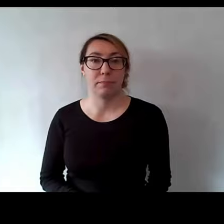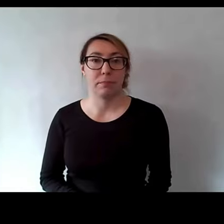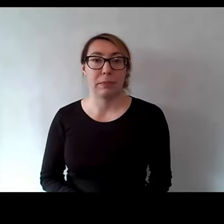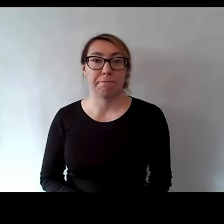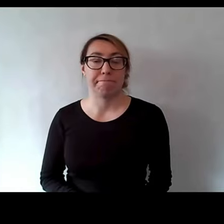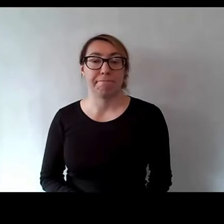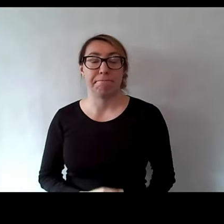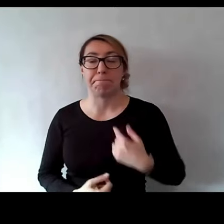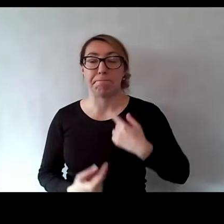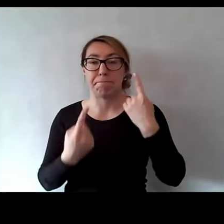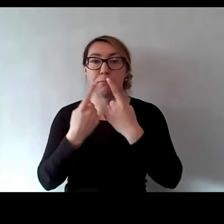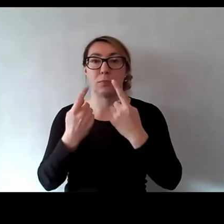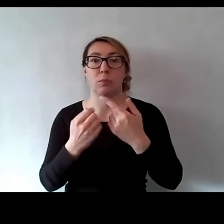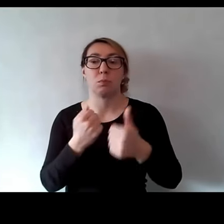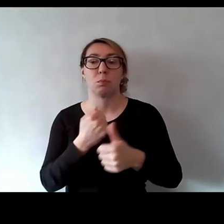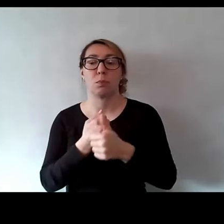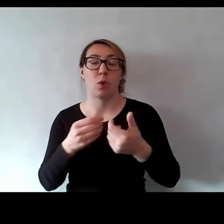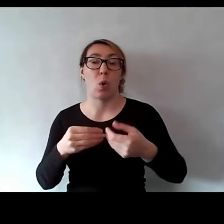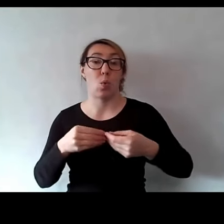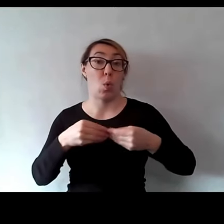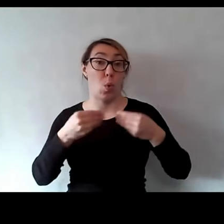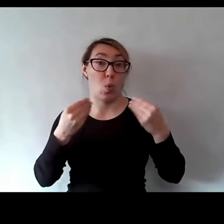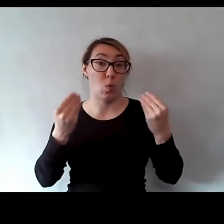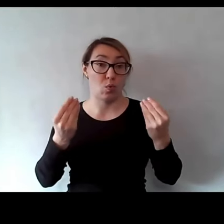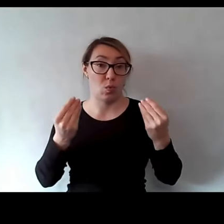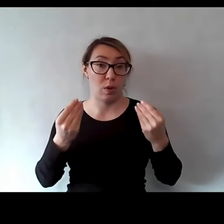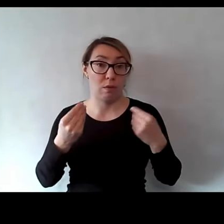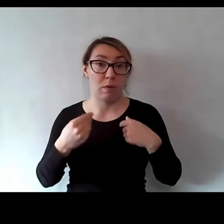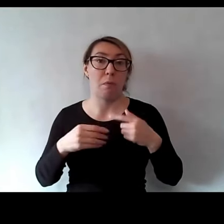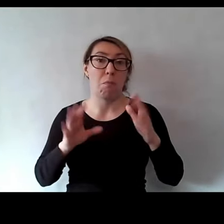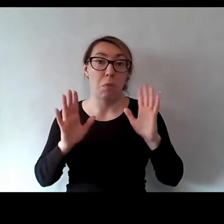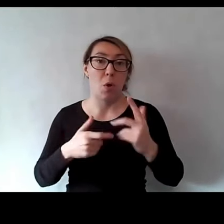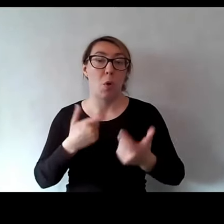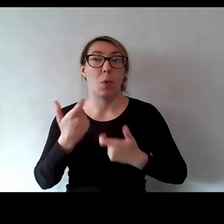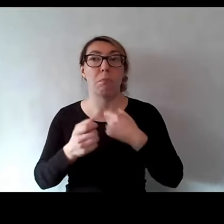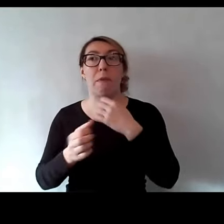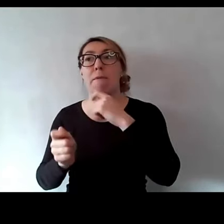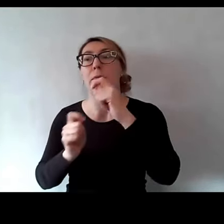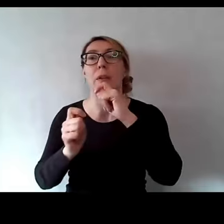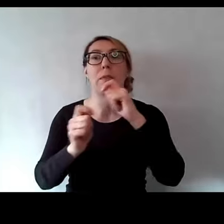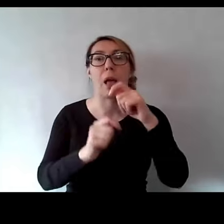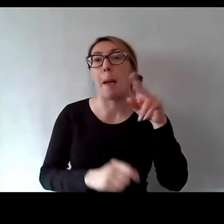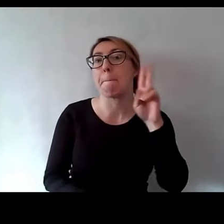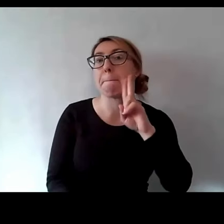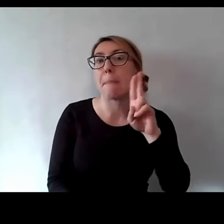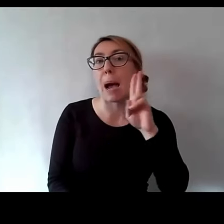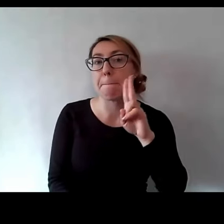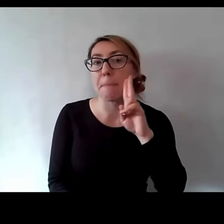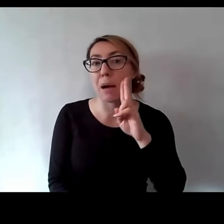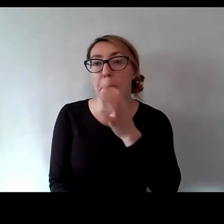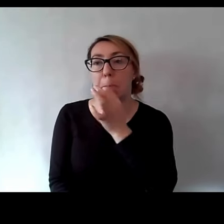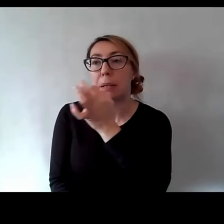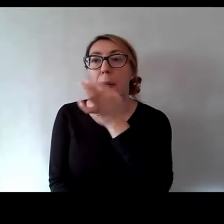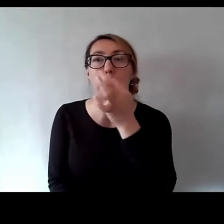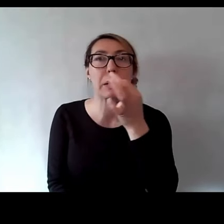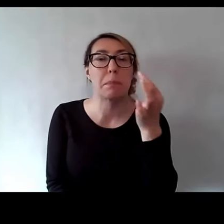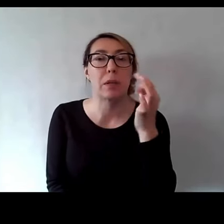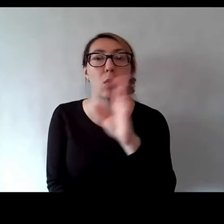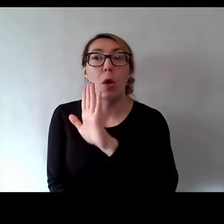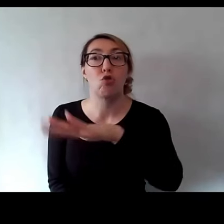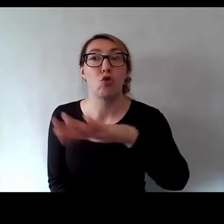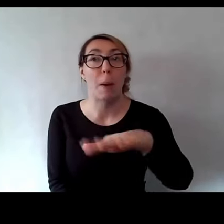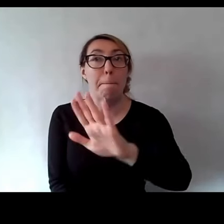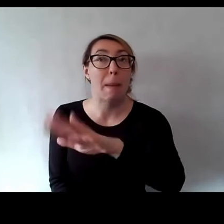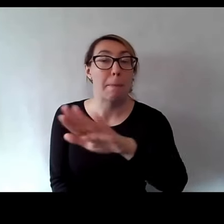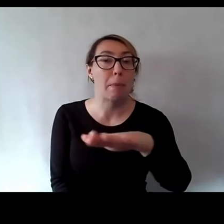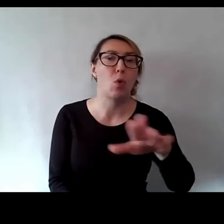tak myślę ze względów rozwojowych, to bym zrobił wywiad z mamami. Z mamami, które mają dzieci